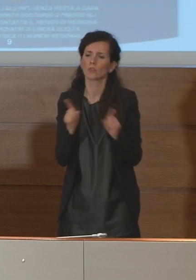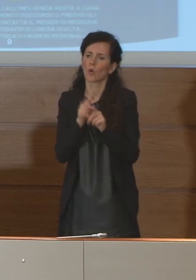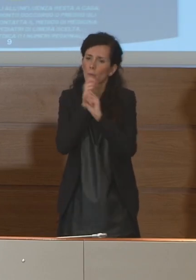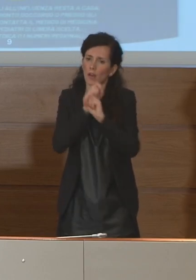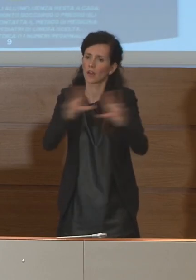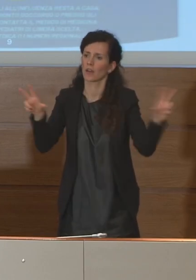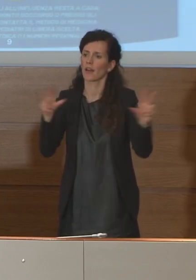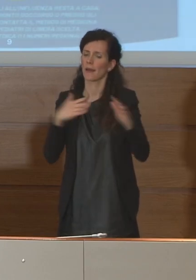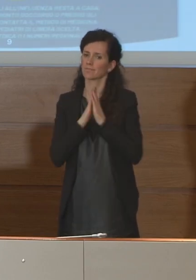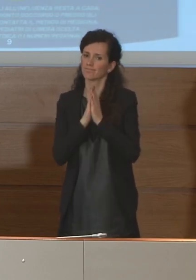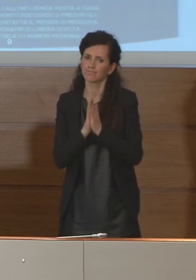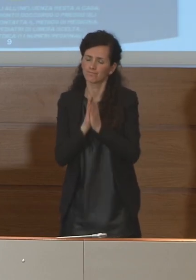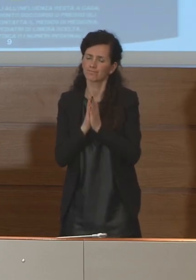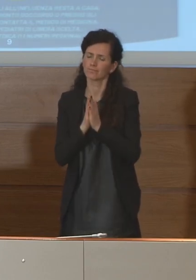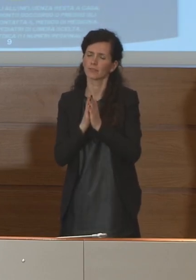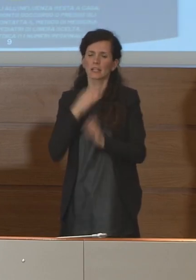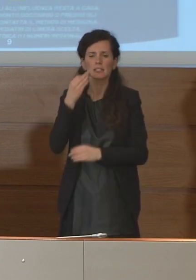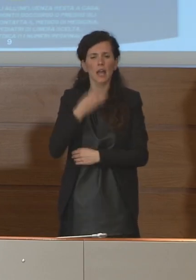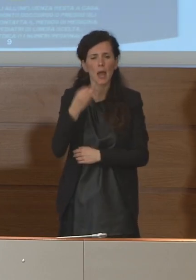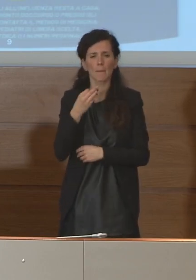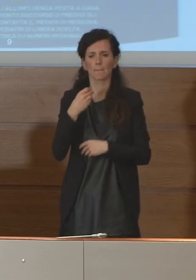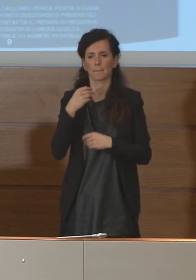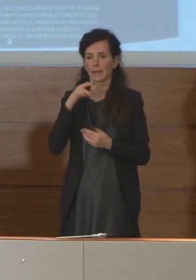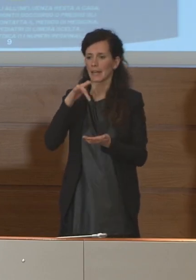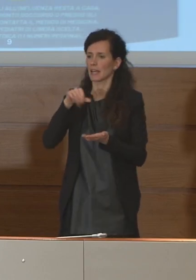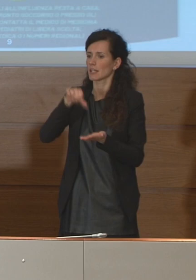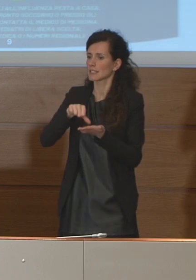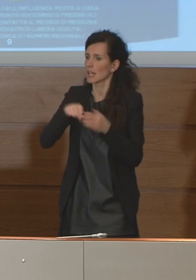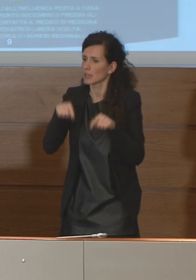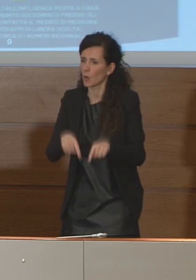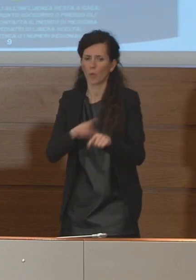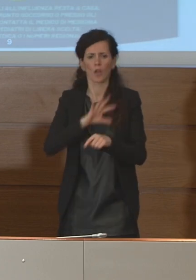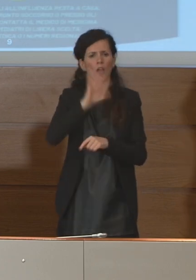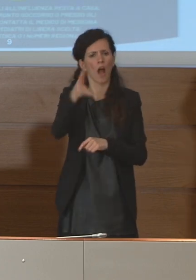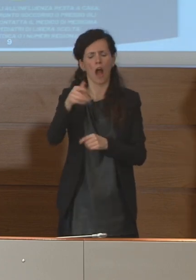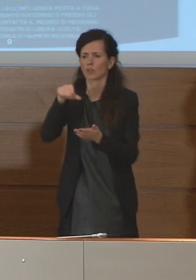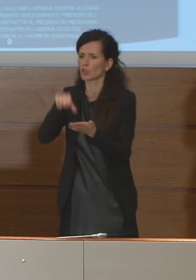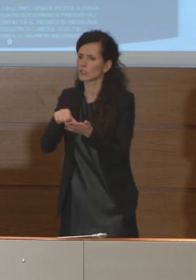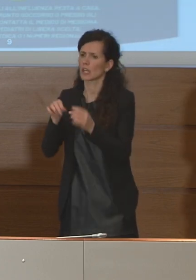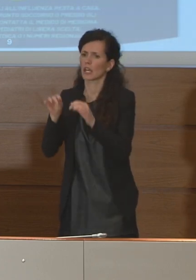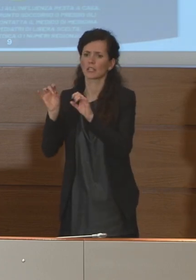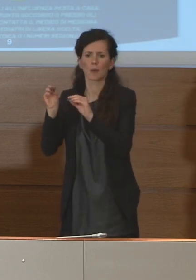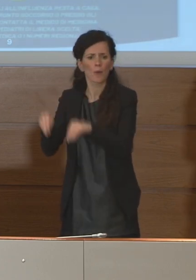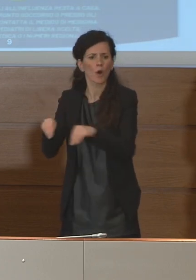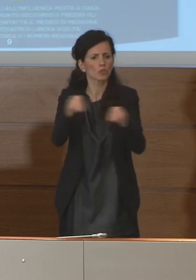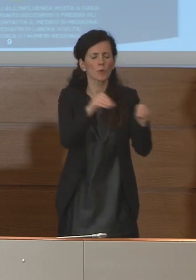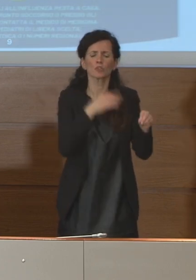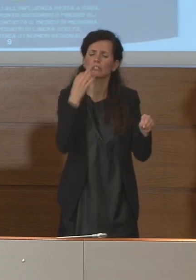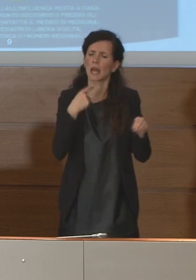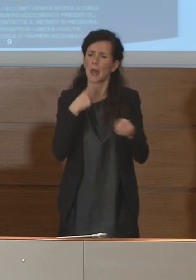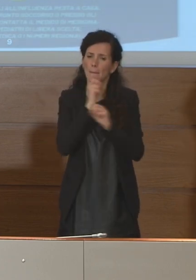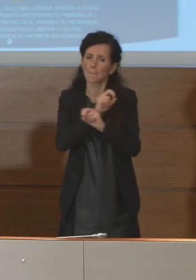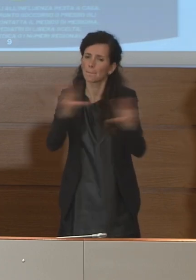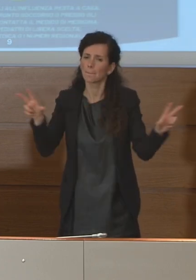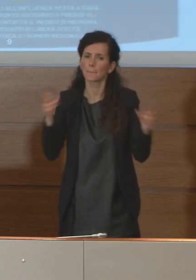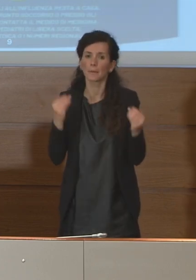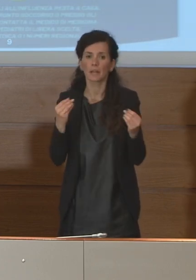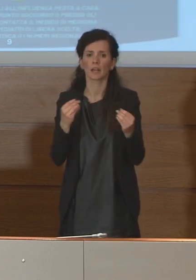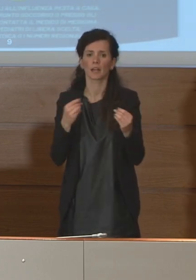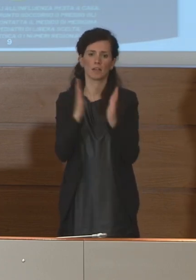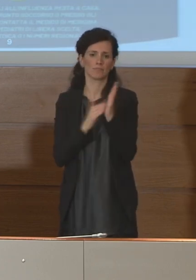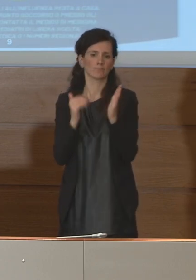le sedi, in tutti i modi, l'importanza che ognuno non si senta immune da questa